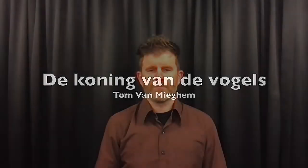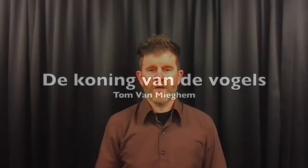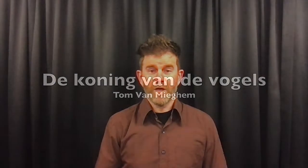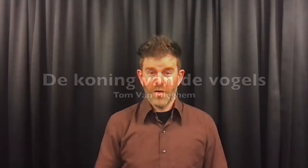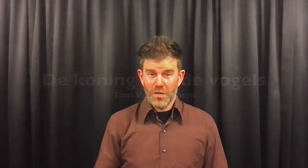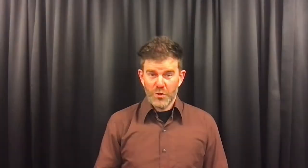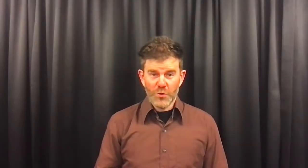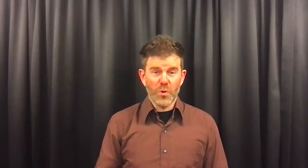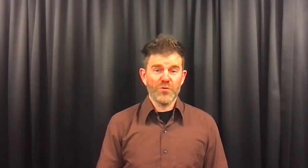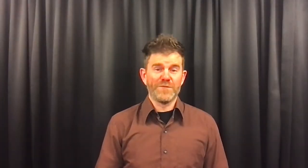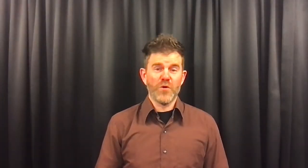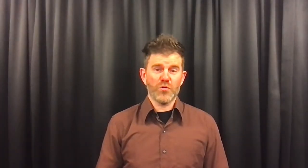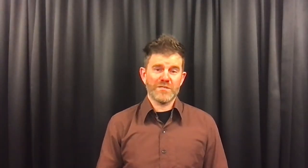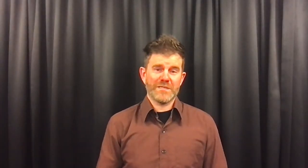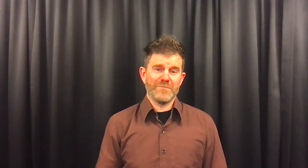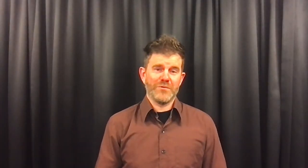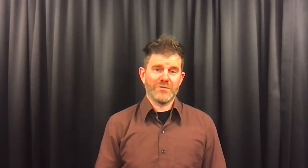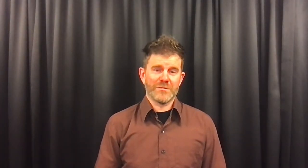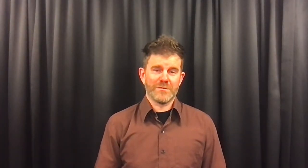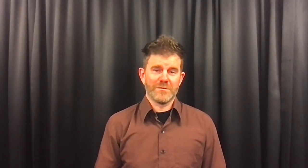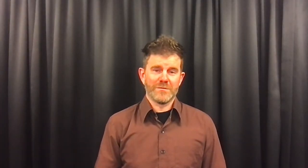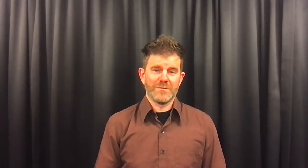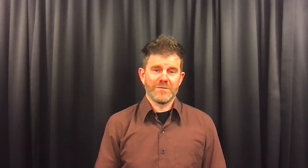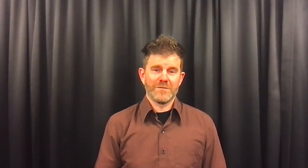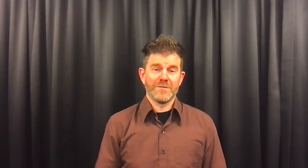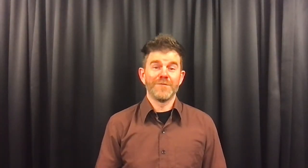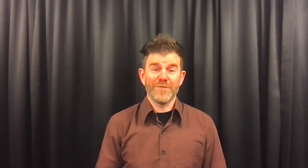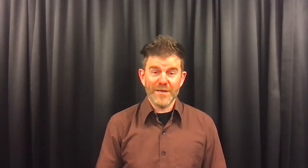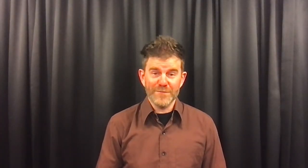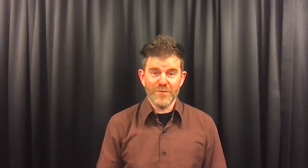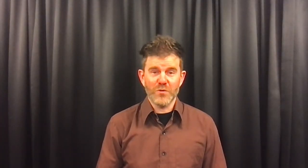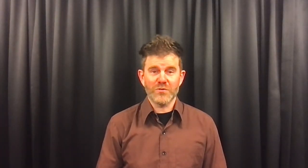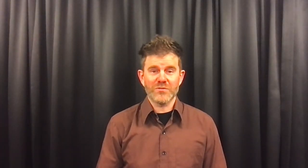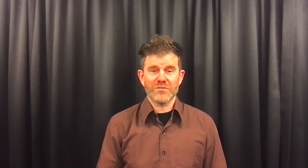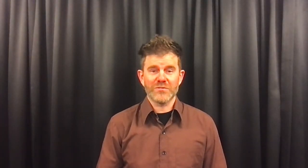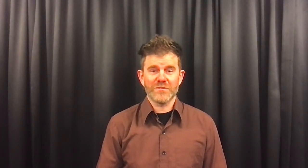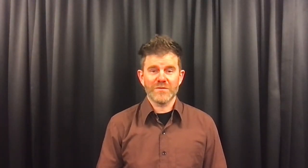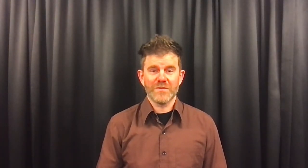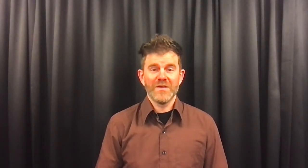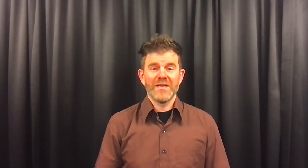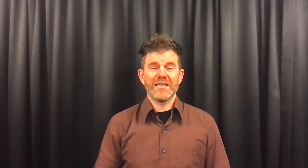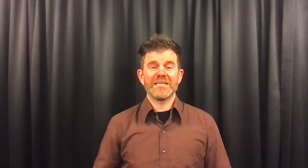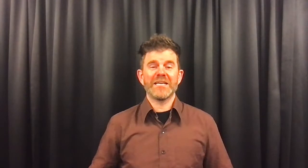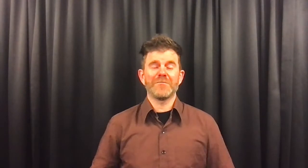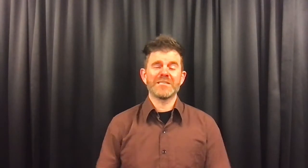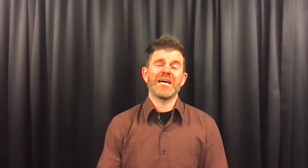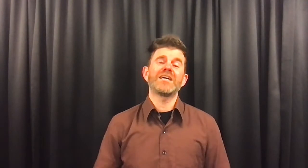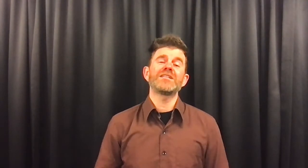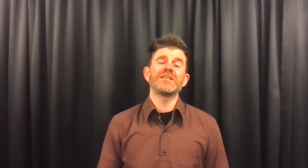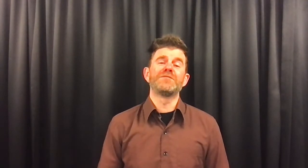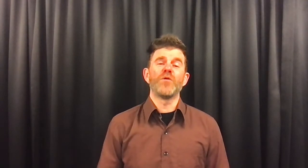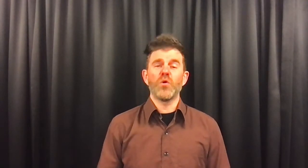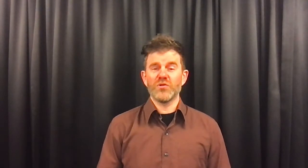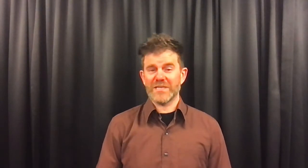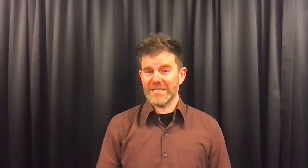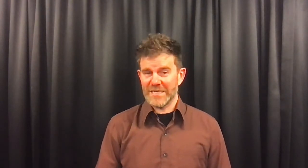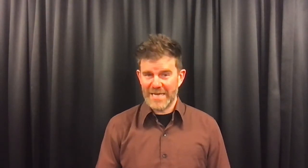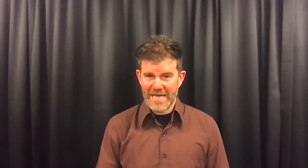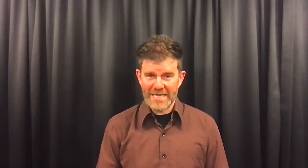Er woonden vogels in het bos. Veel vogels. En het gekke was, al die vogels hadden een eigen